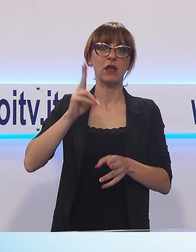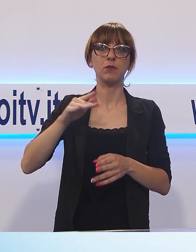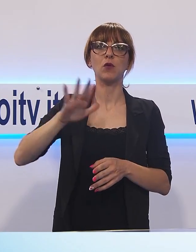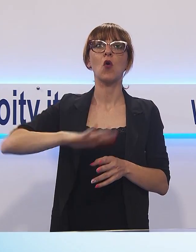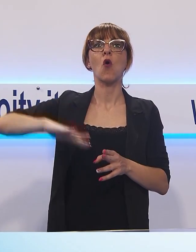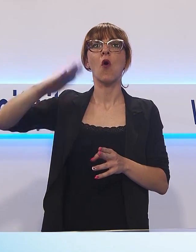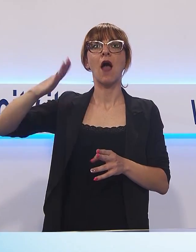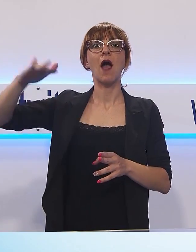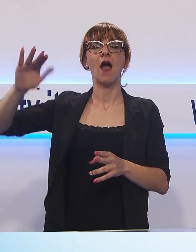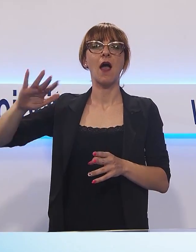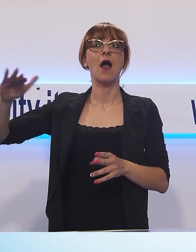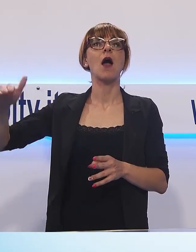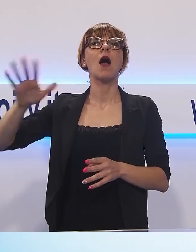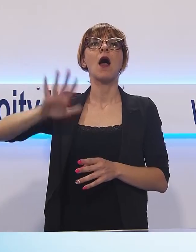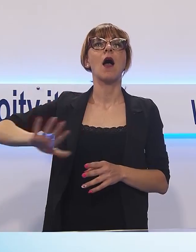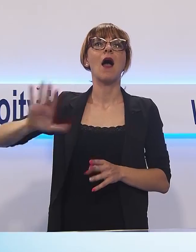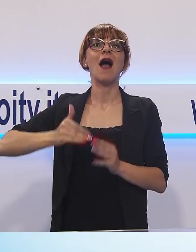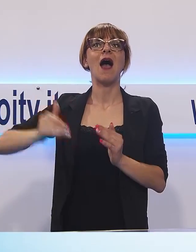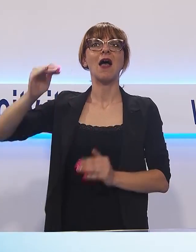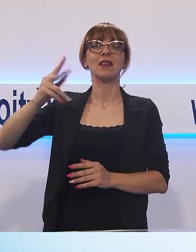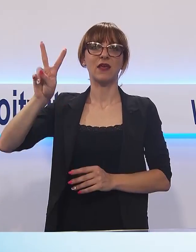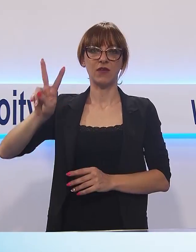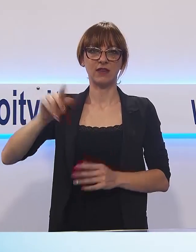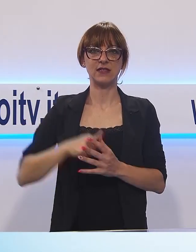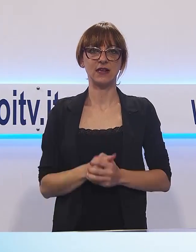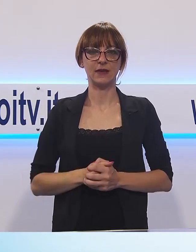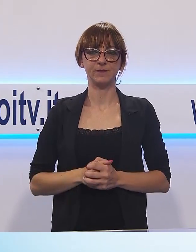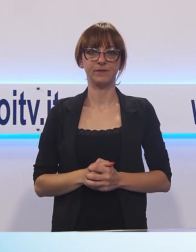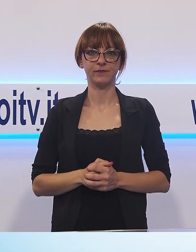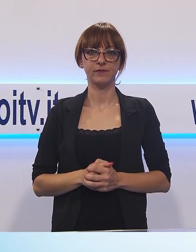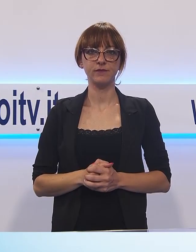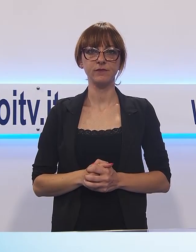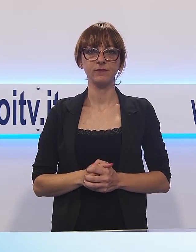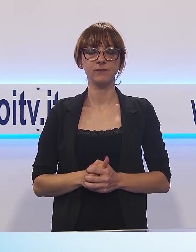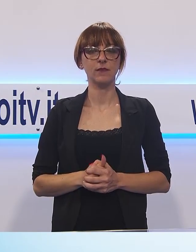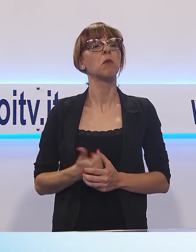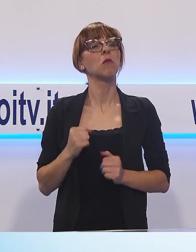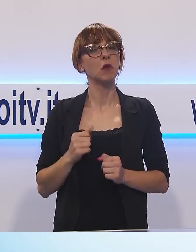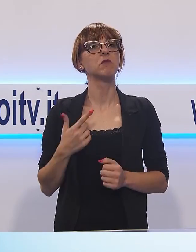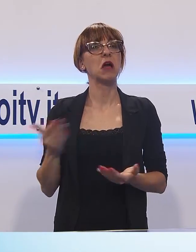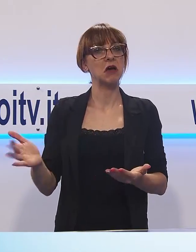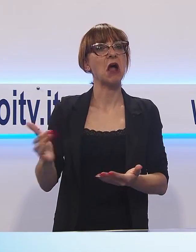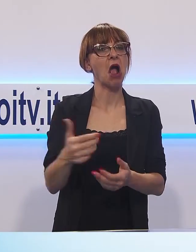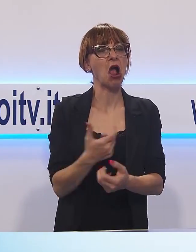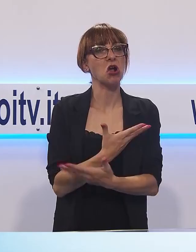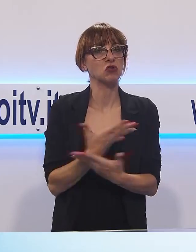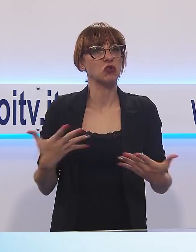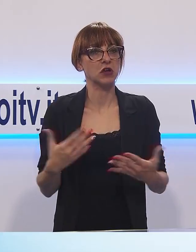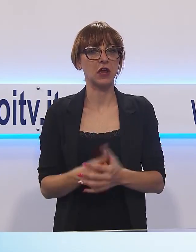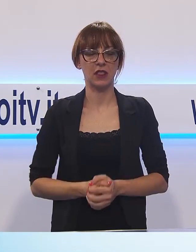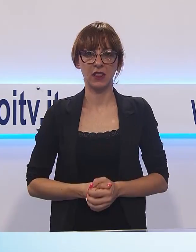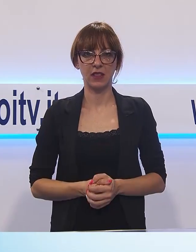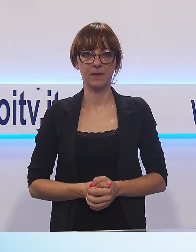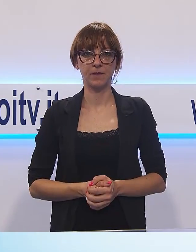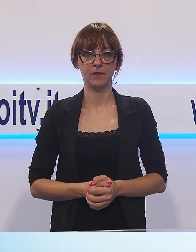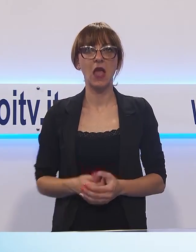fatto più caldo. Per il resto sarà un grande raccolto perfettamente in linea con il periodo stagionale. La raccolta di castagne